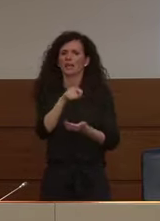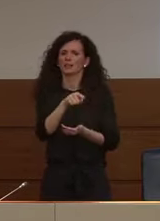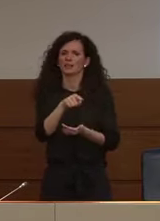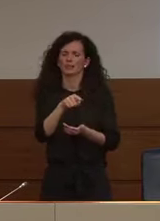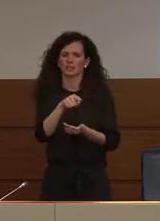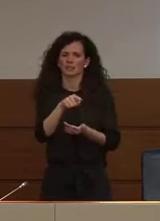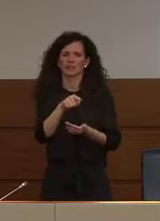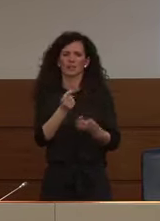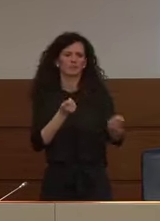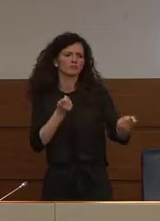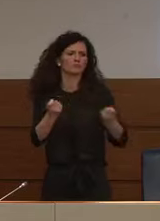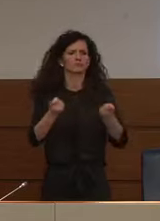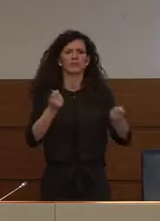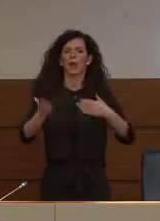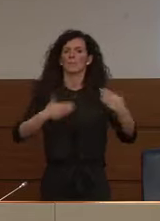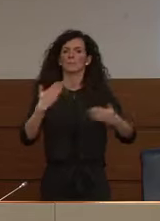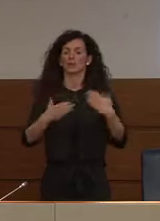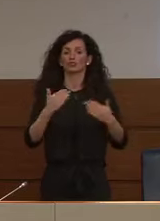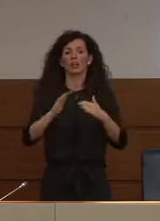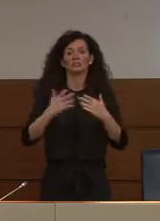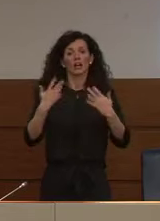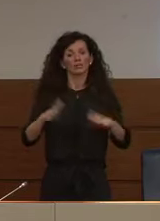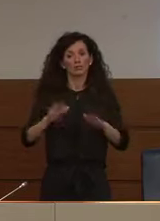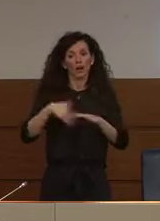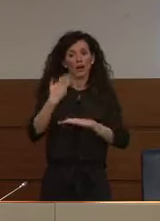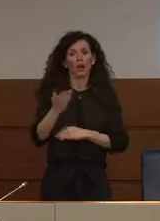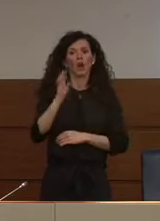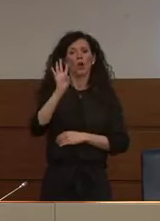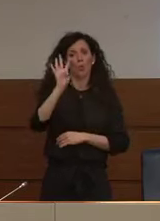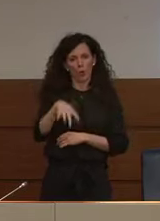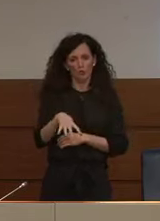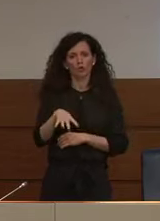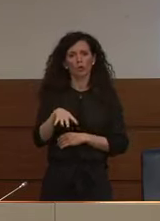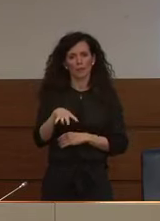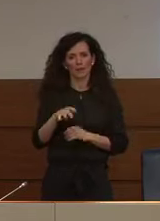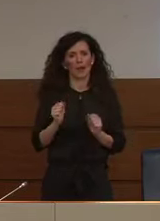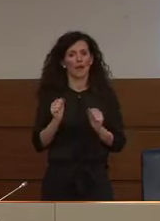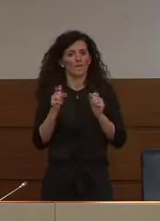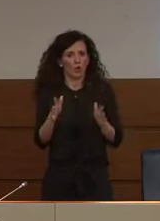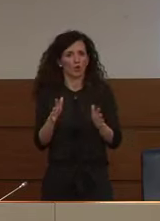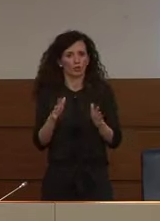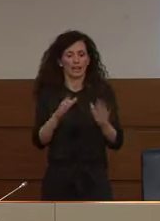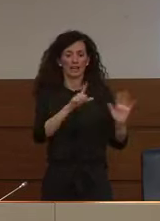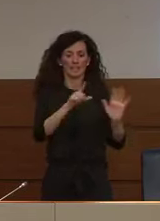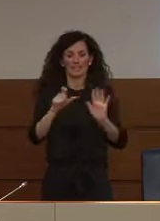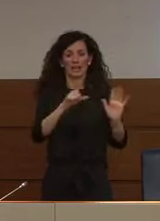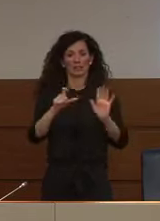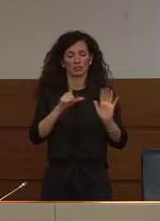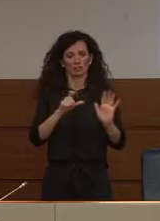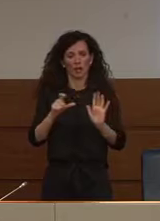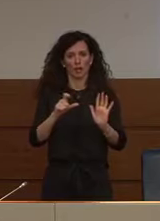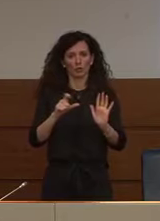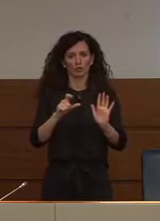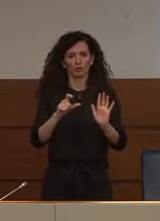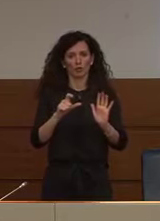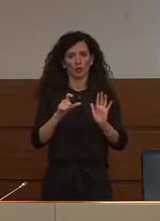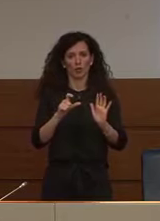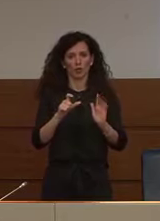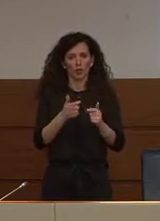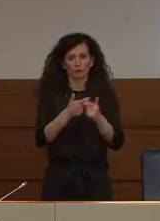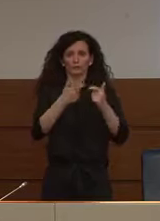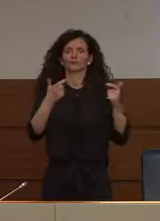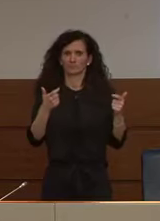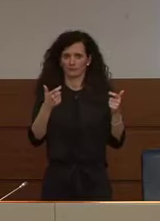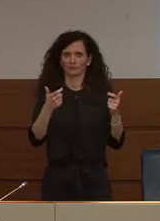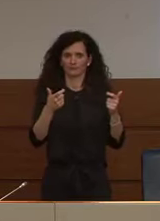di gestione dell'emergenza. Siamo a oltre 4.000 volontari, 700 in più rispetto a